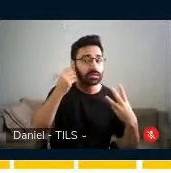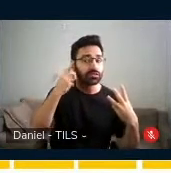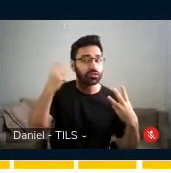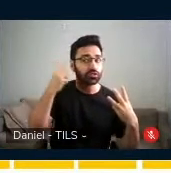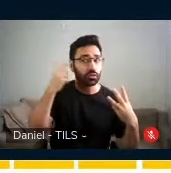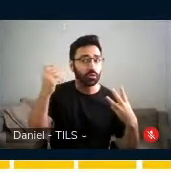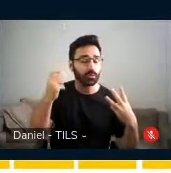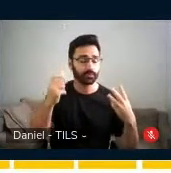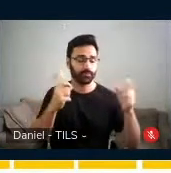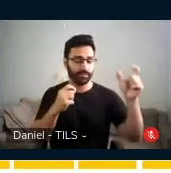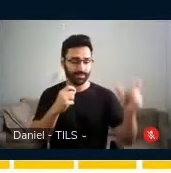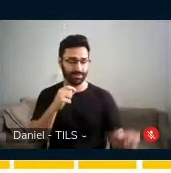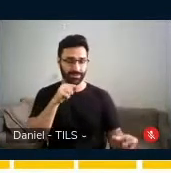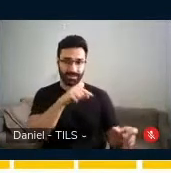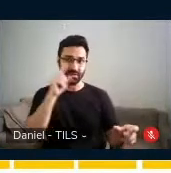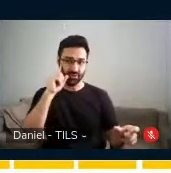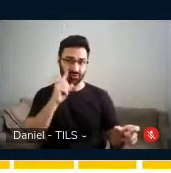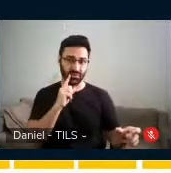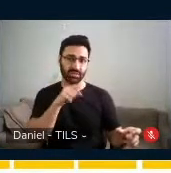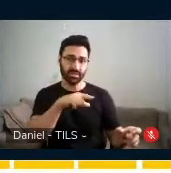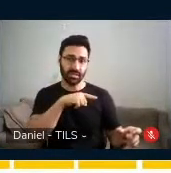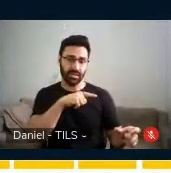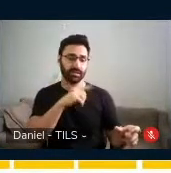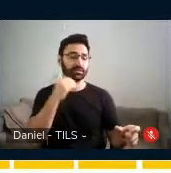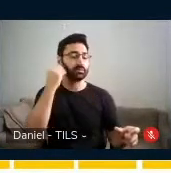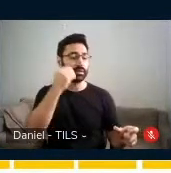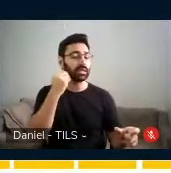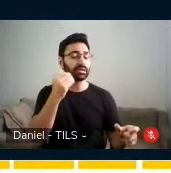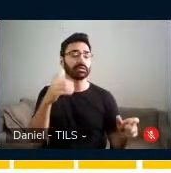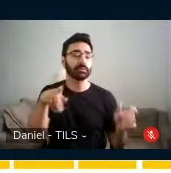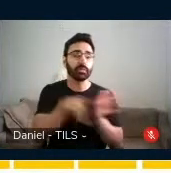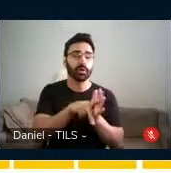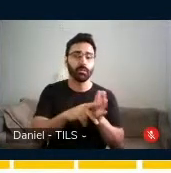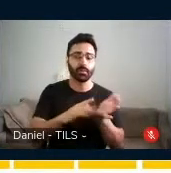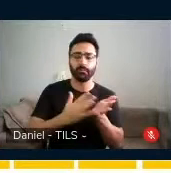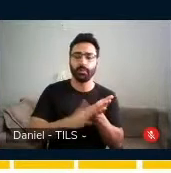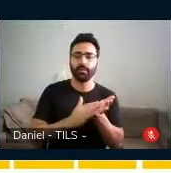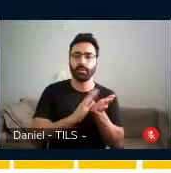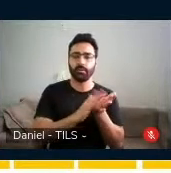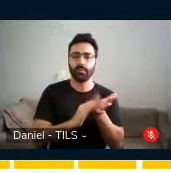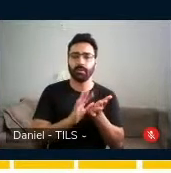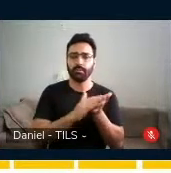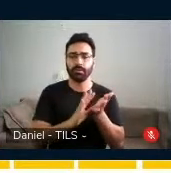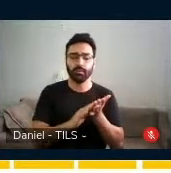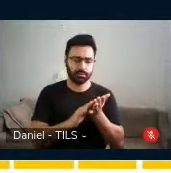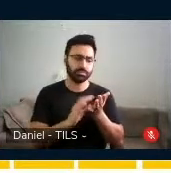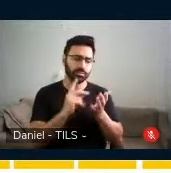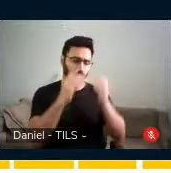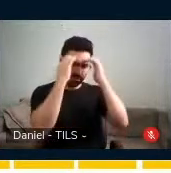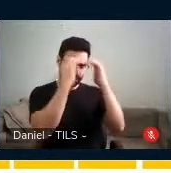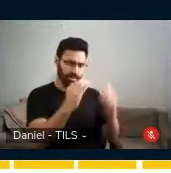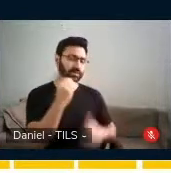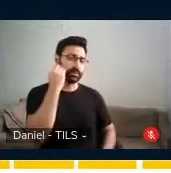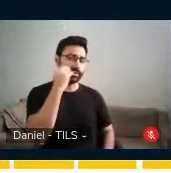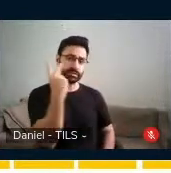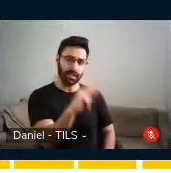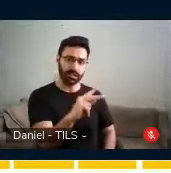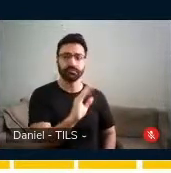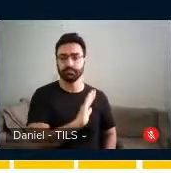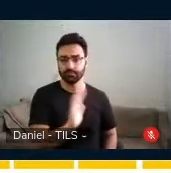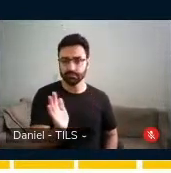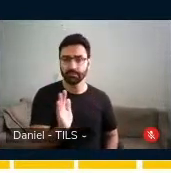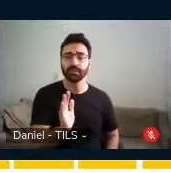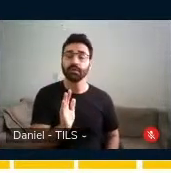quando ela trazia a experiência do pandeiro, por exemplo, a gente está considerando essa vivência dela. As atividades